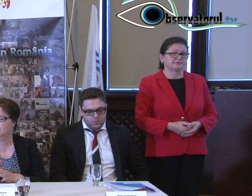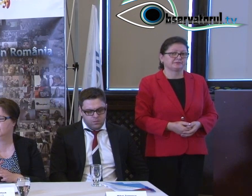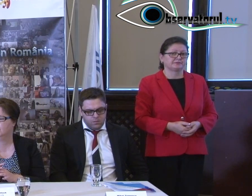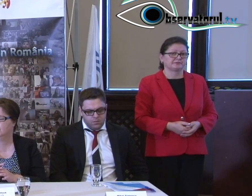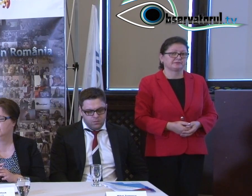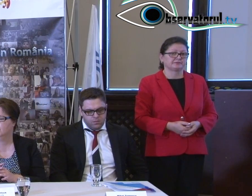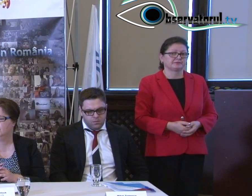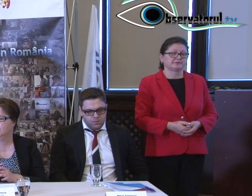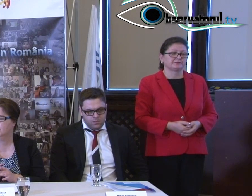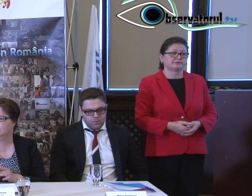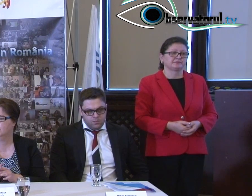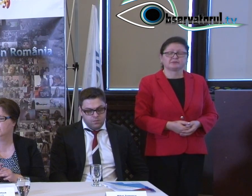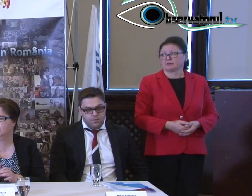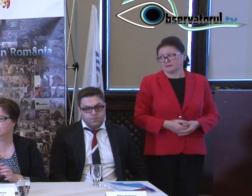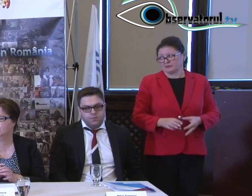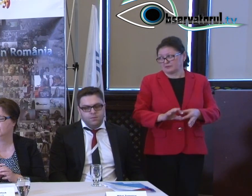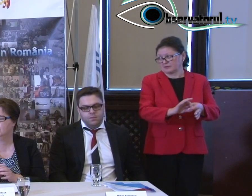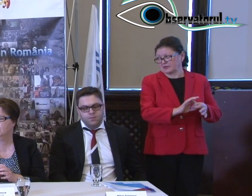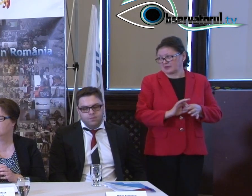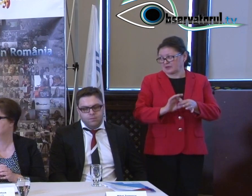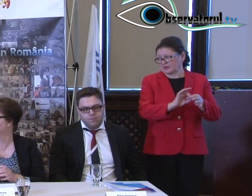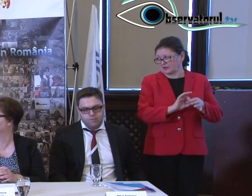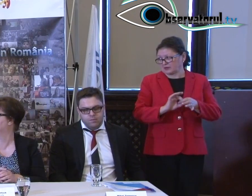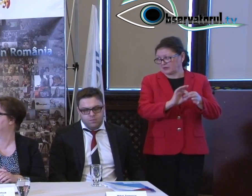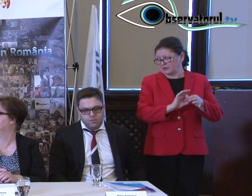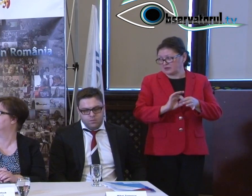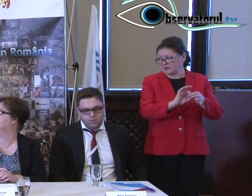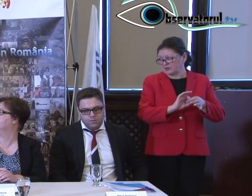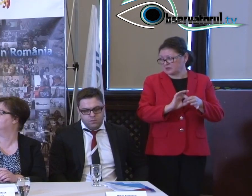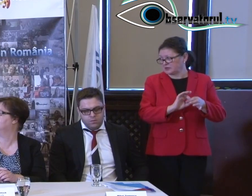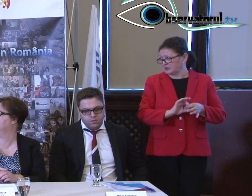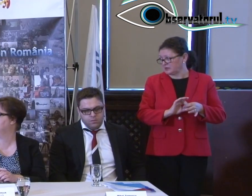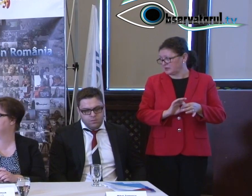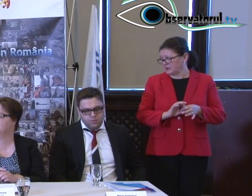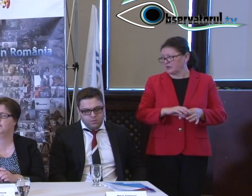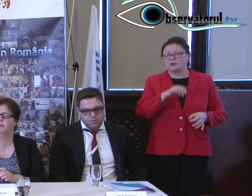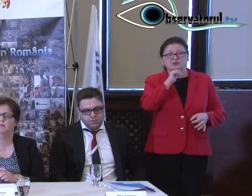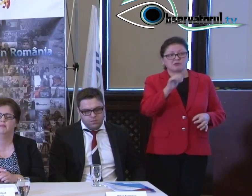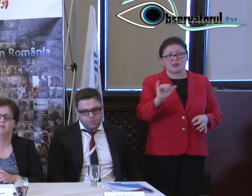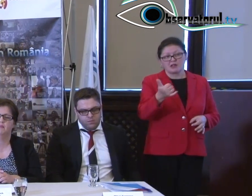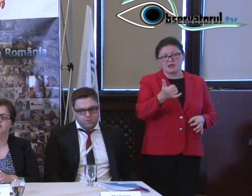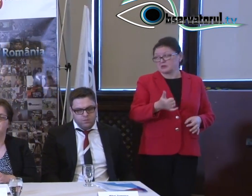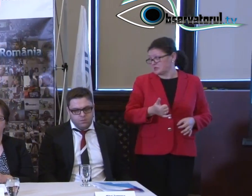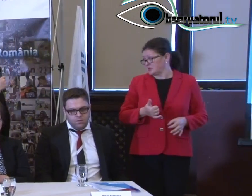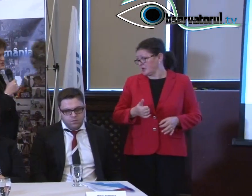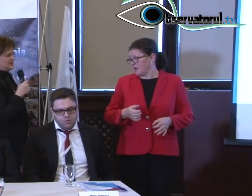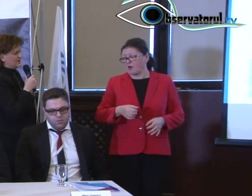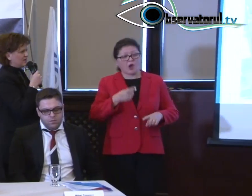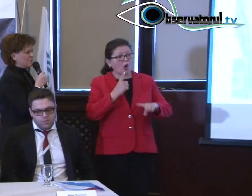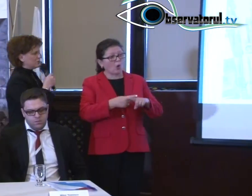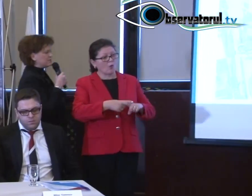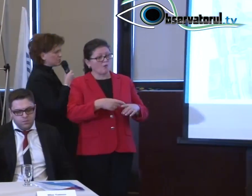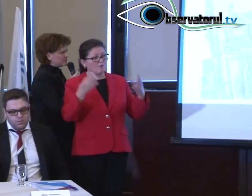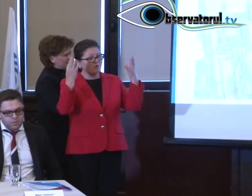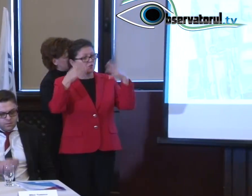Accesibilitate înseamnă o relație, simt nevoia să vim gătunea voastră, înseamnă o relație normală și pirească cu funcționarii publici.